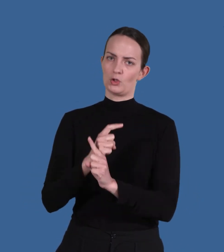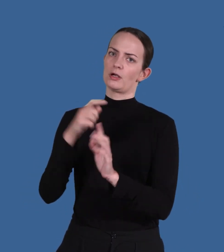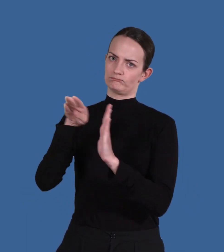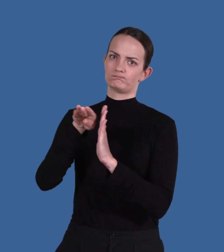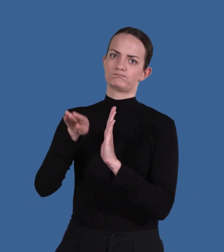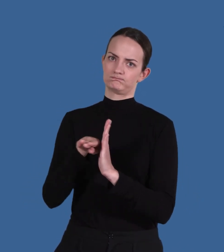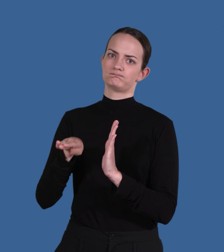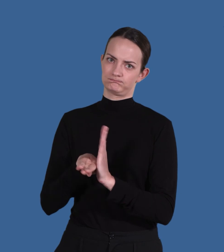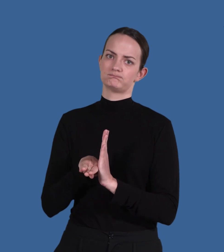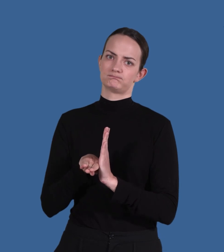fått vaccination